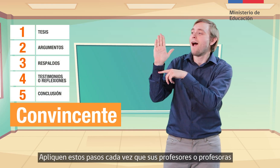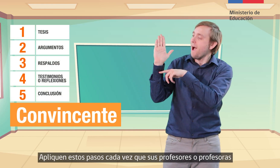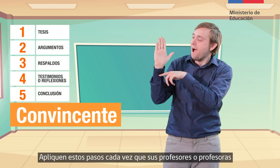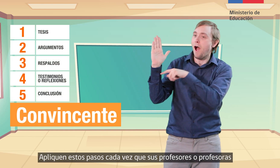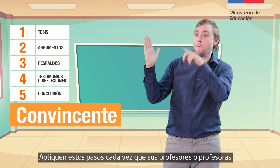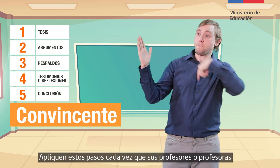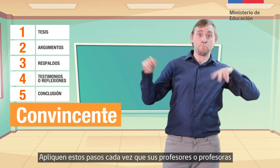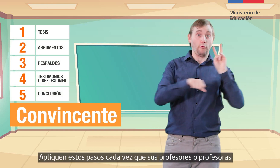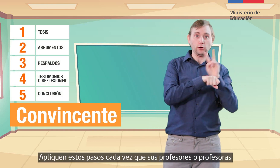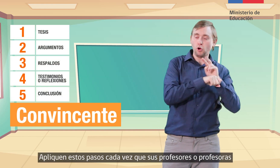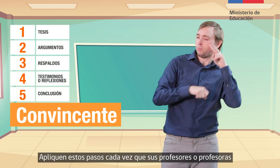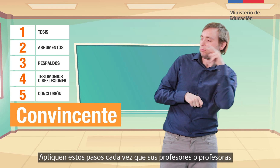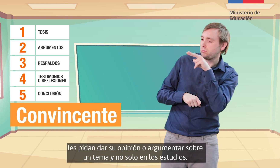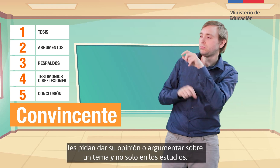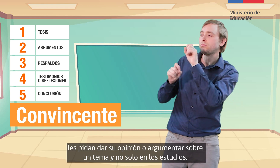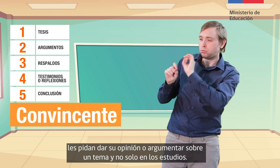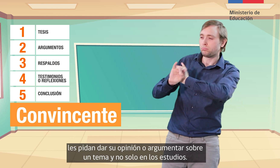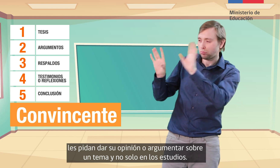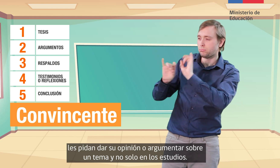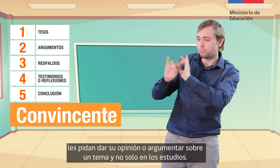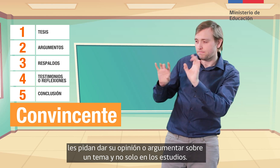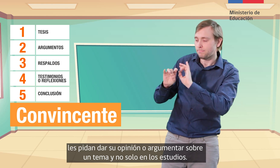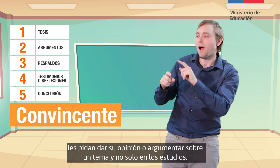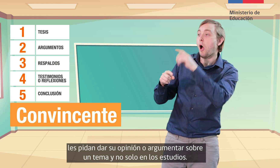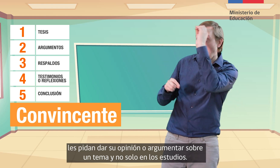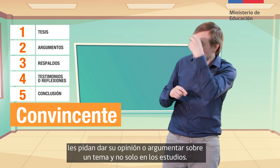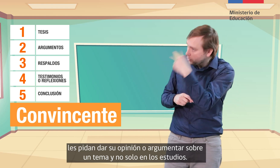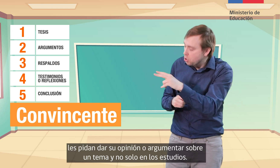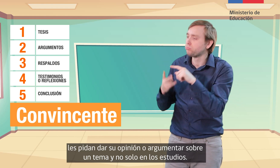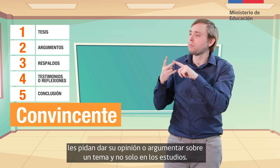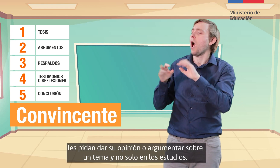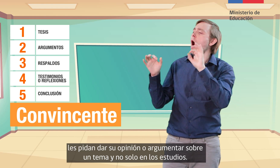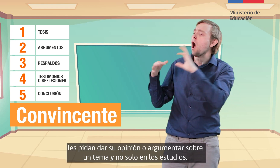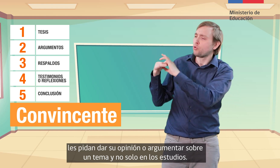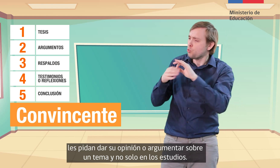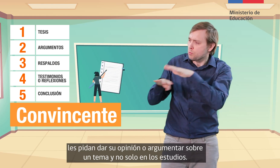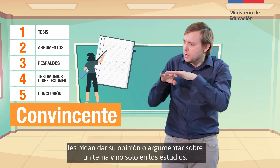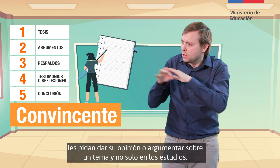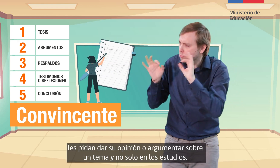sus profesores o profesoras les pidan dar su opinión o argumentar sobre un tema